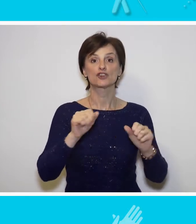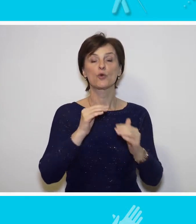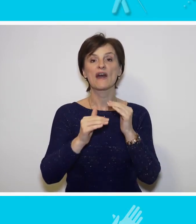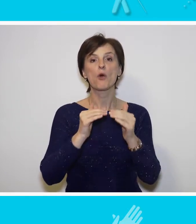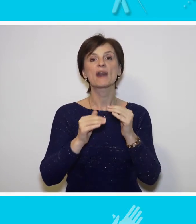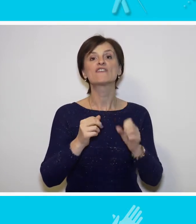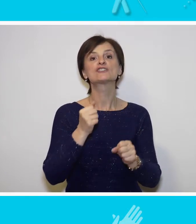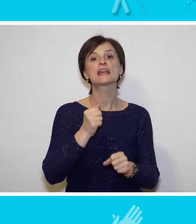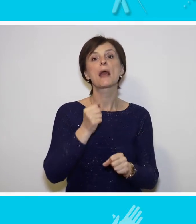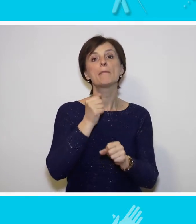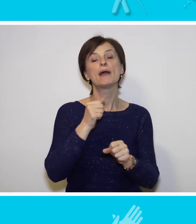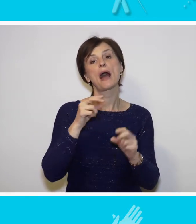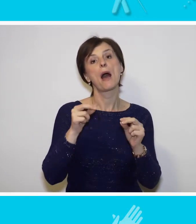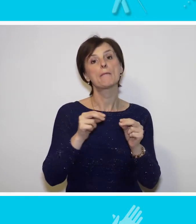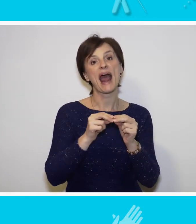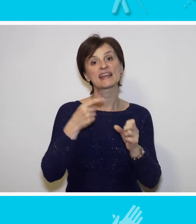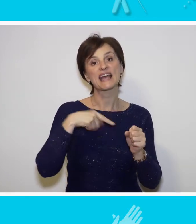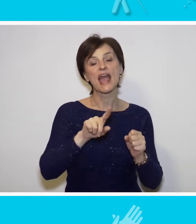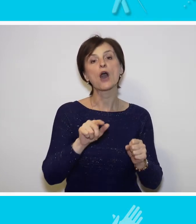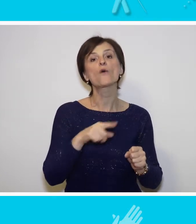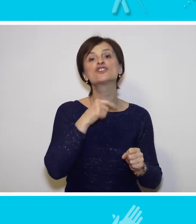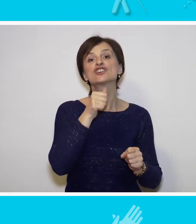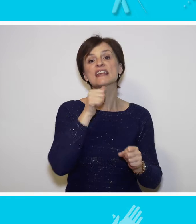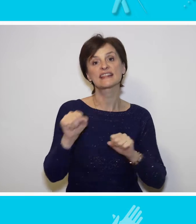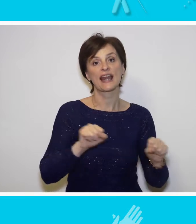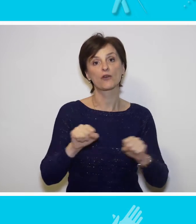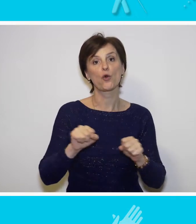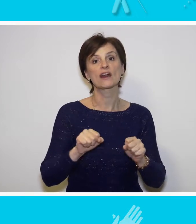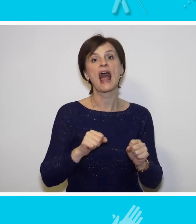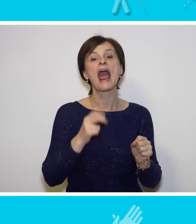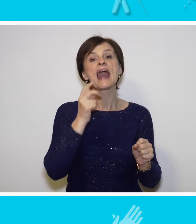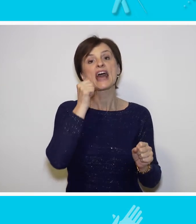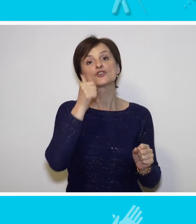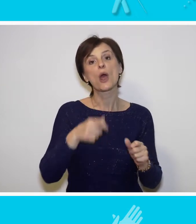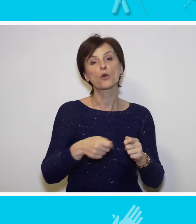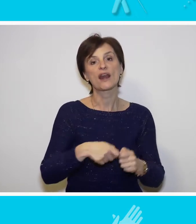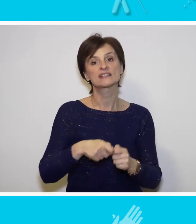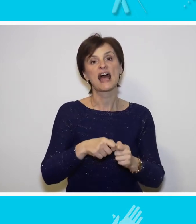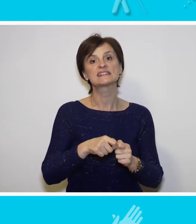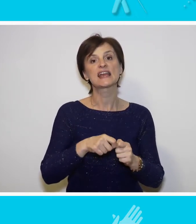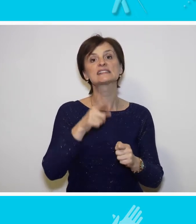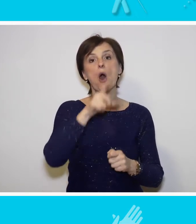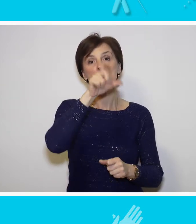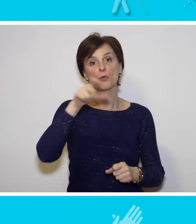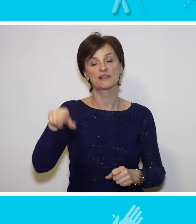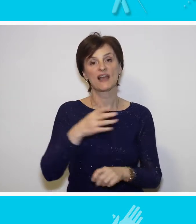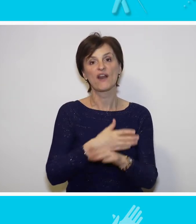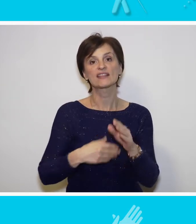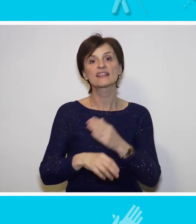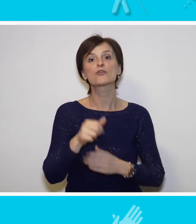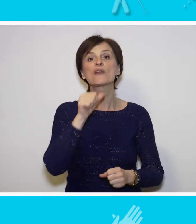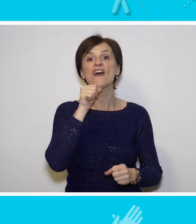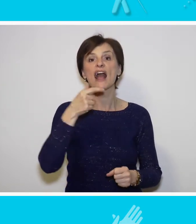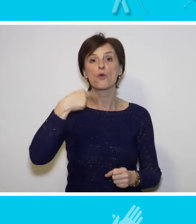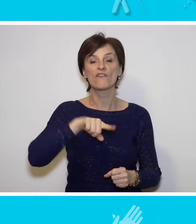ravnopravnosti Brankica Janković i izvršna direktorka Nacionalne organizacije za osobe sa invaliditetom